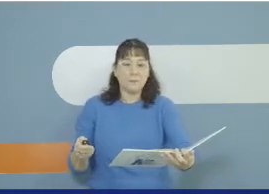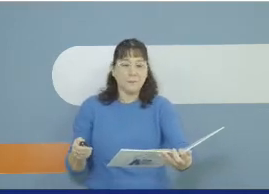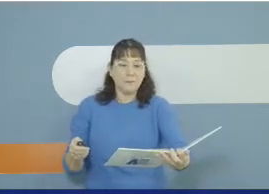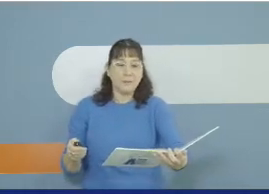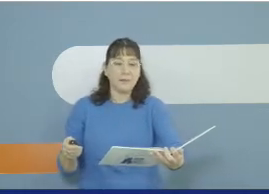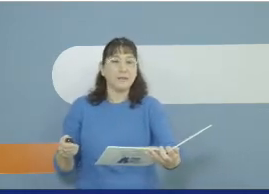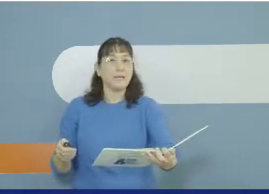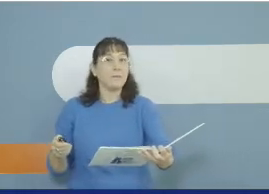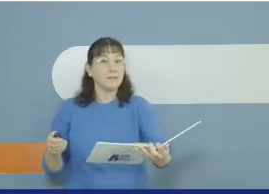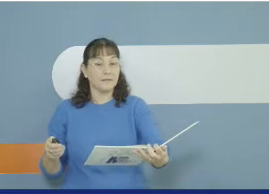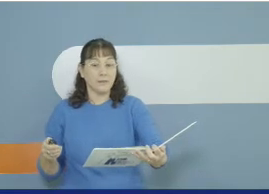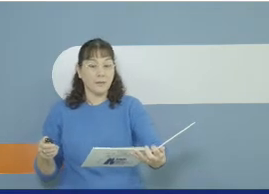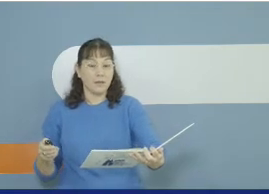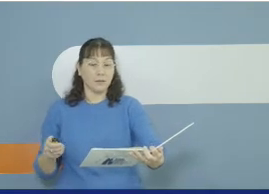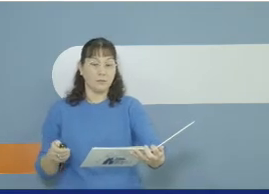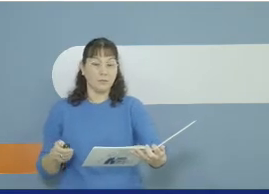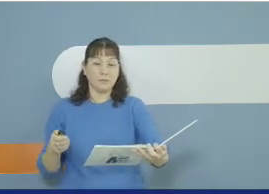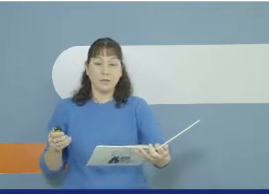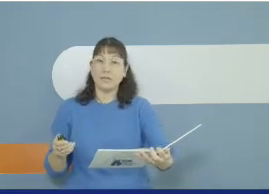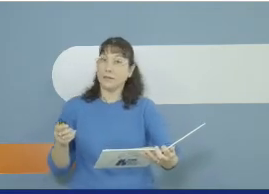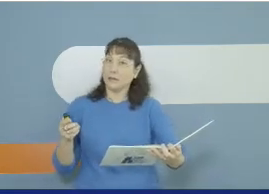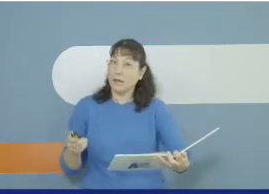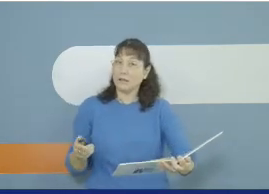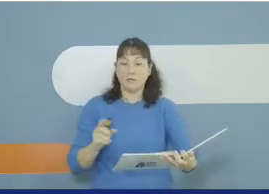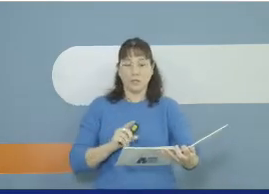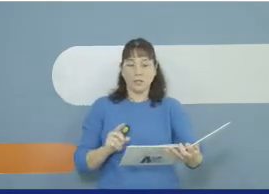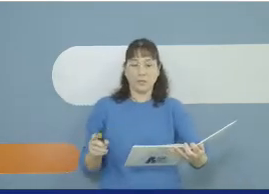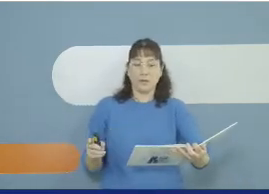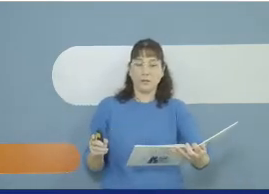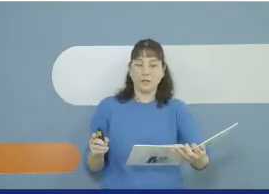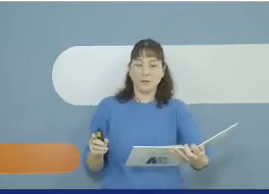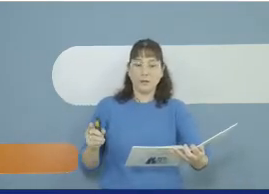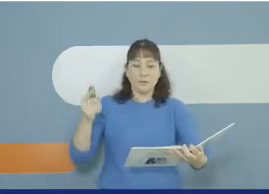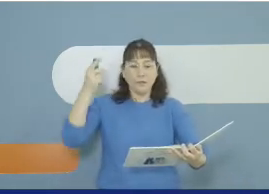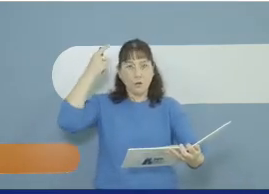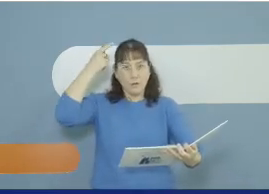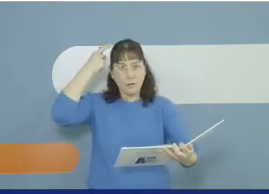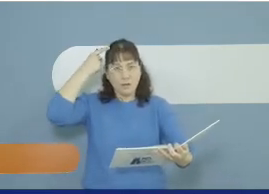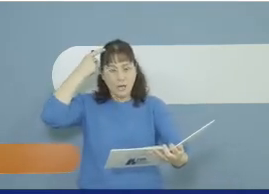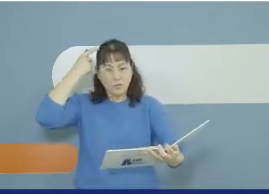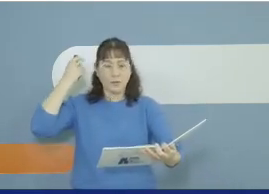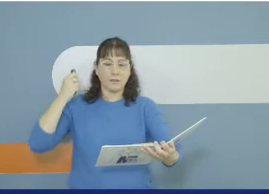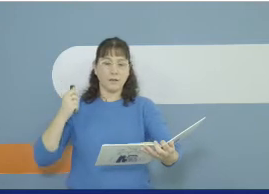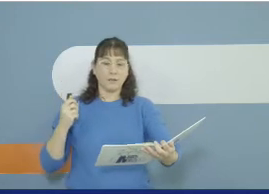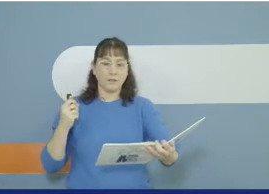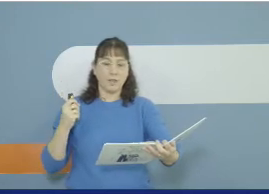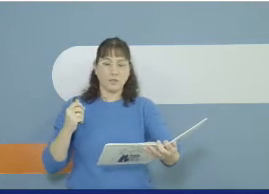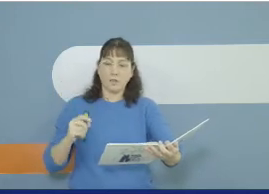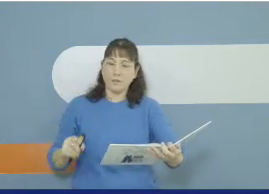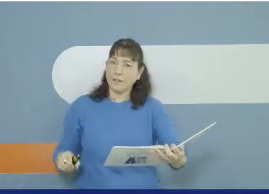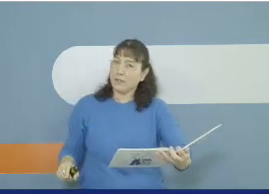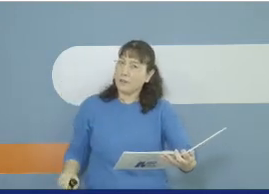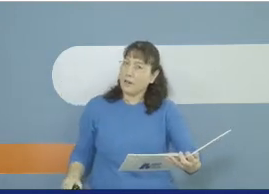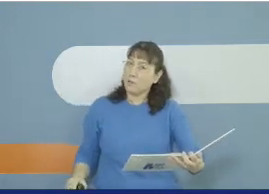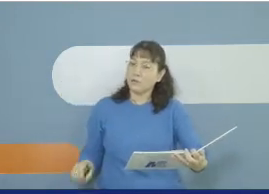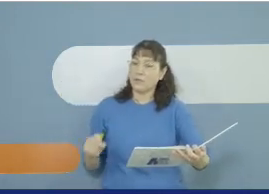מי מטייל בשדה בן הרים? ילד אחד שאינכם מכירים? וקובע מיקש עם סרט חדש